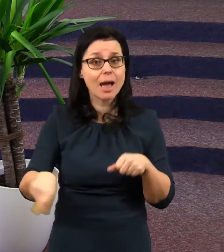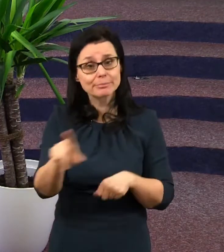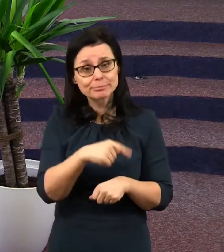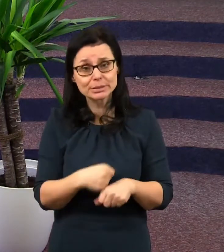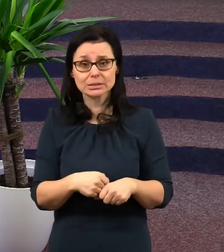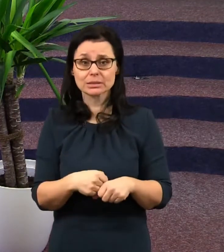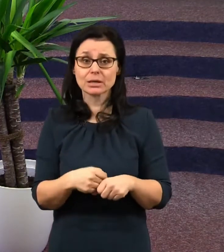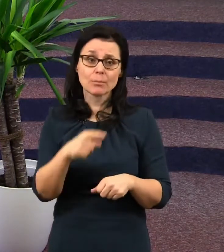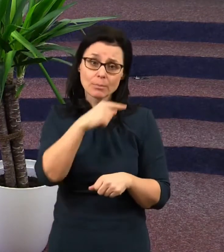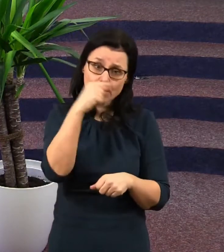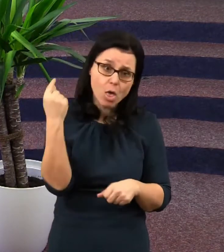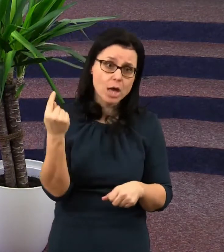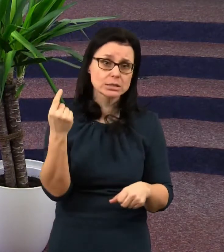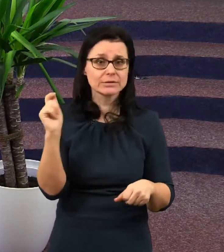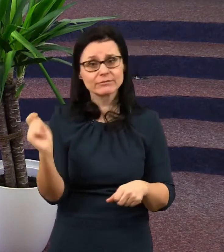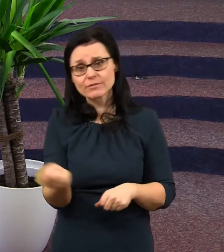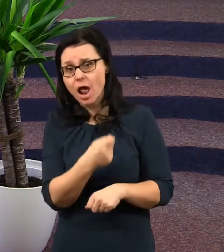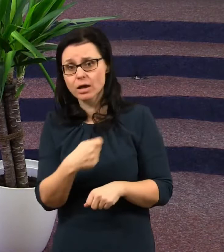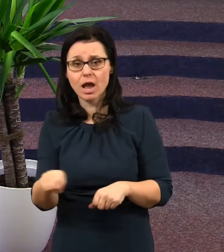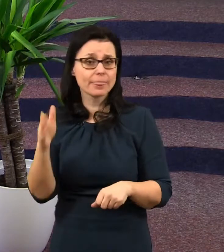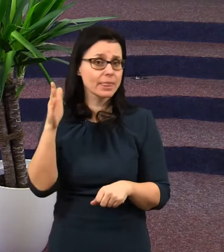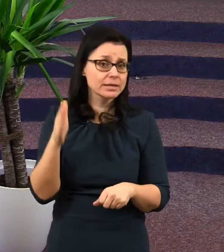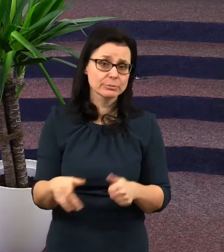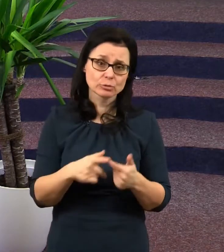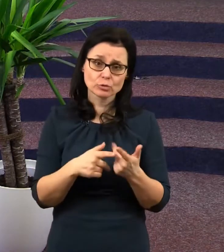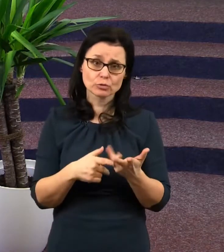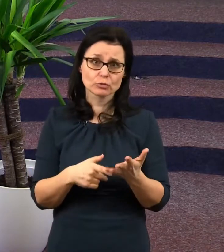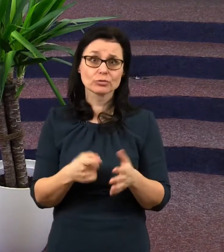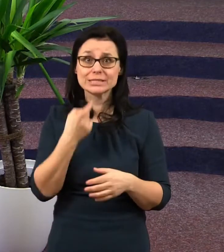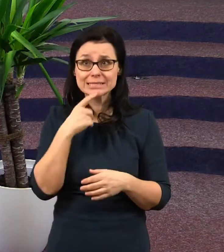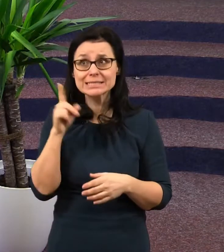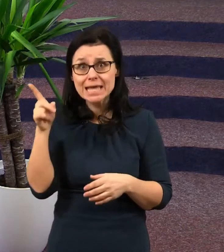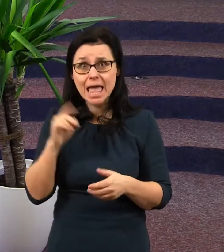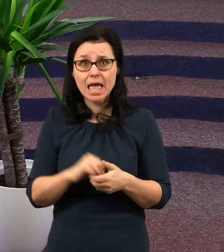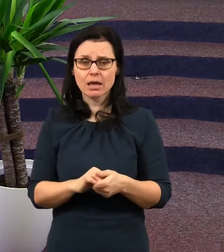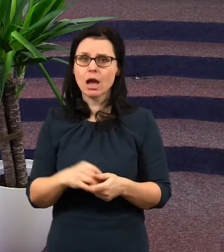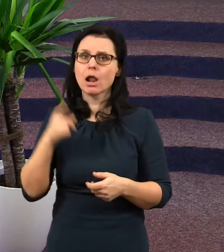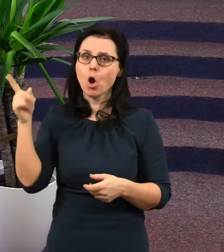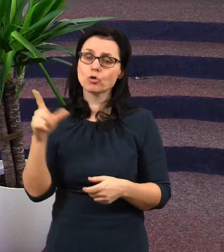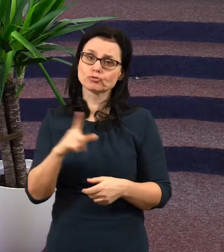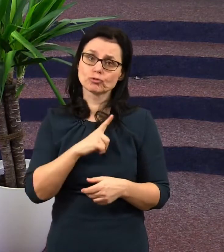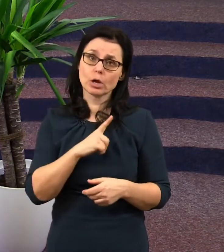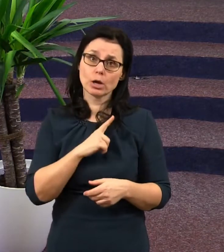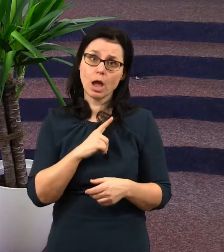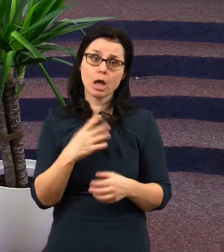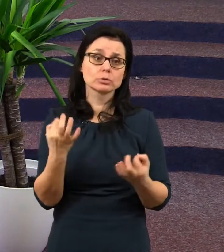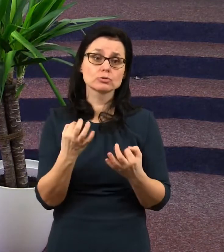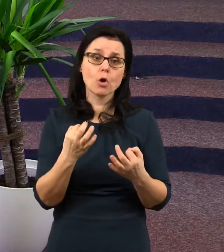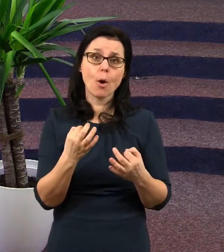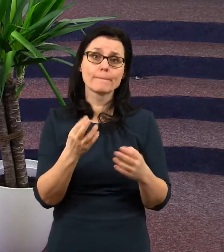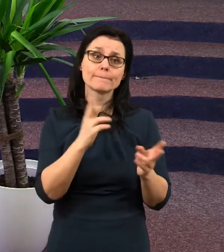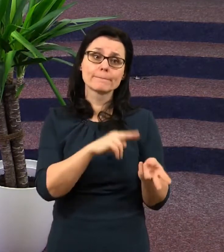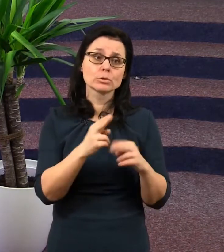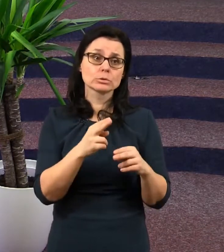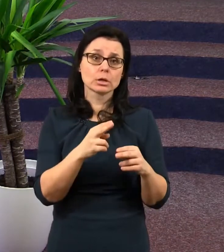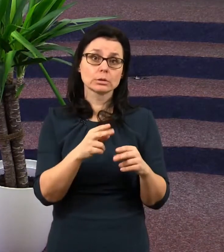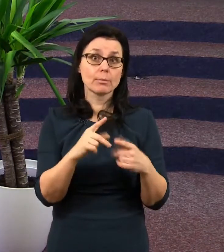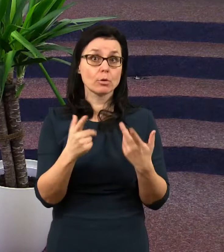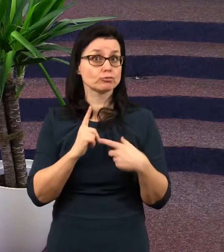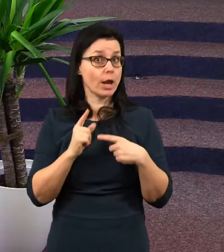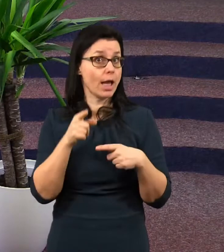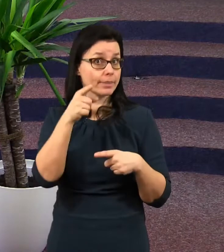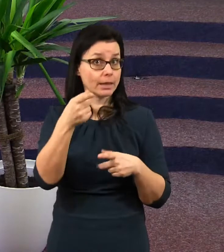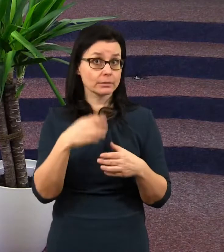utrpení, bolestí, válek, nespravedlnosti, ale on čeká na ty poslední, možná čeká i na tebe,